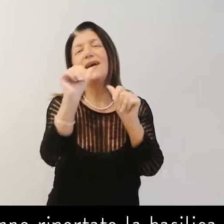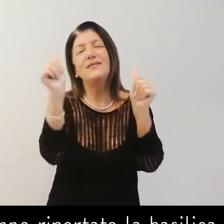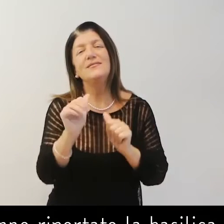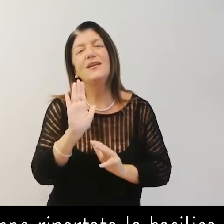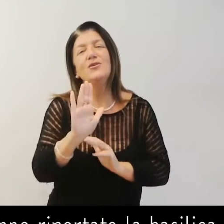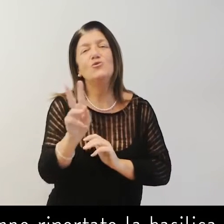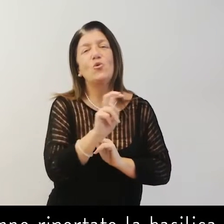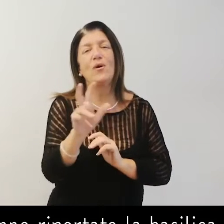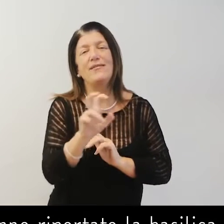dueprecentesco.